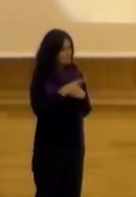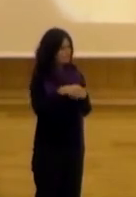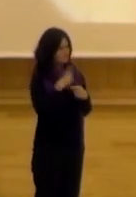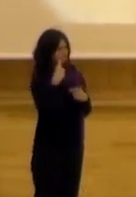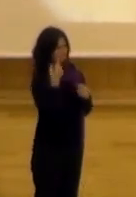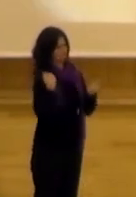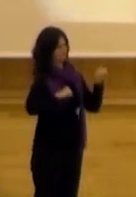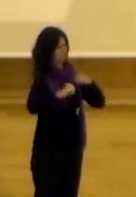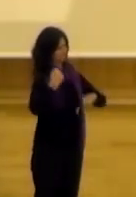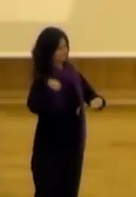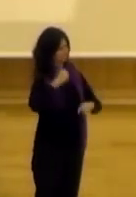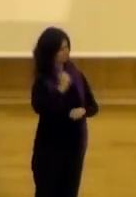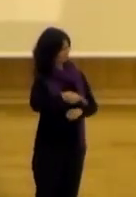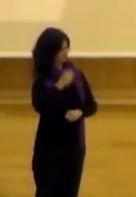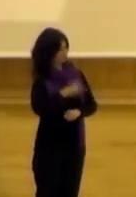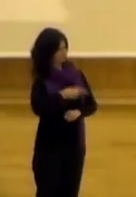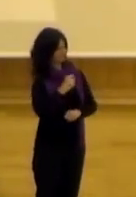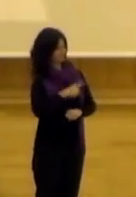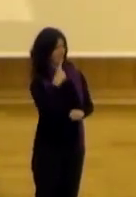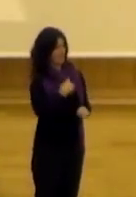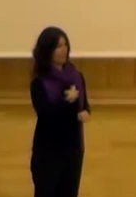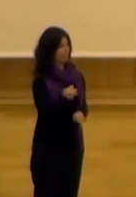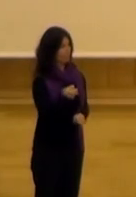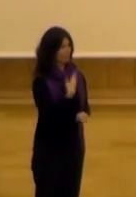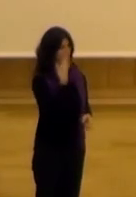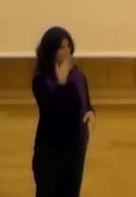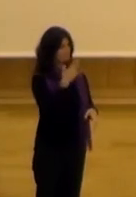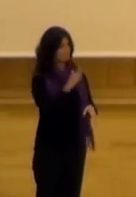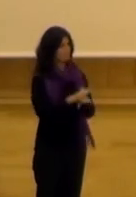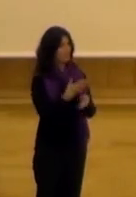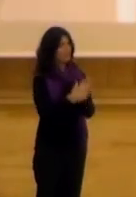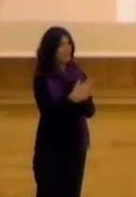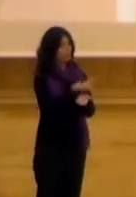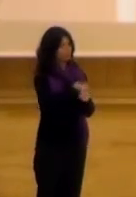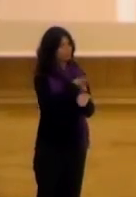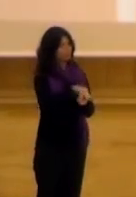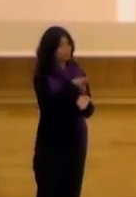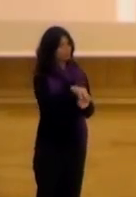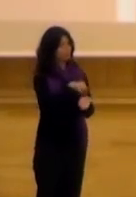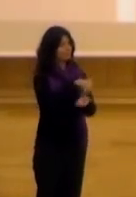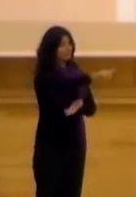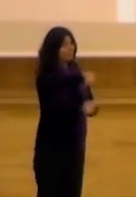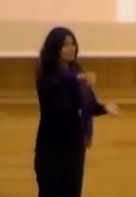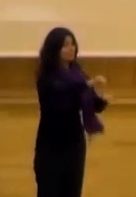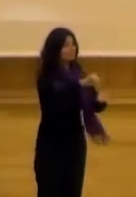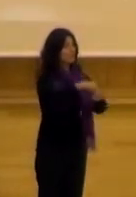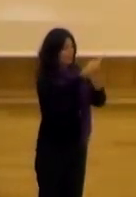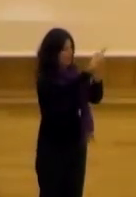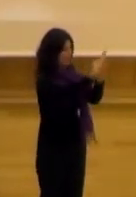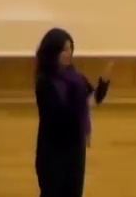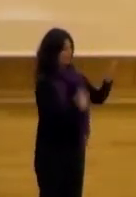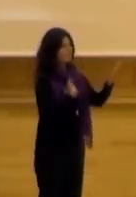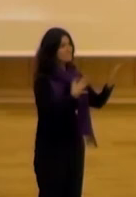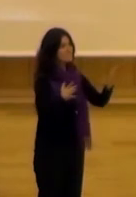conductas de los que hablaba inicialmente. Es decir, los funcionarios se comportaban como interruptores y los ciudadanos como pedían la lista de